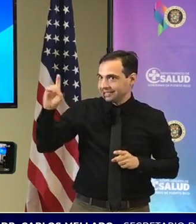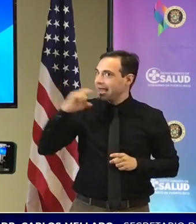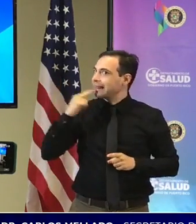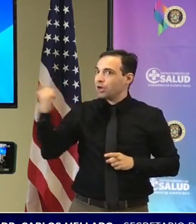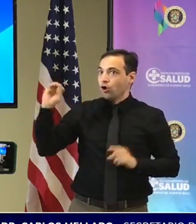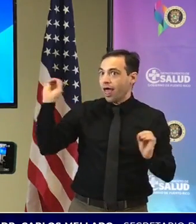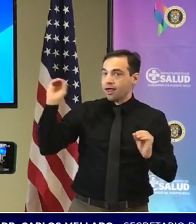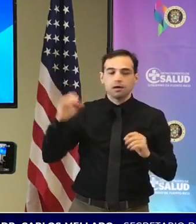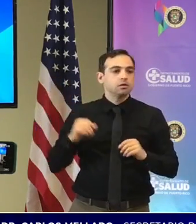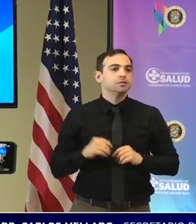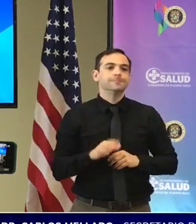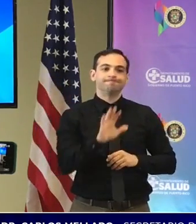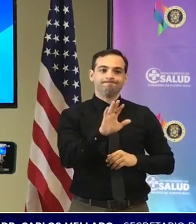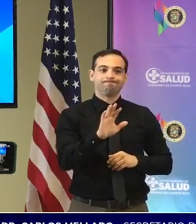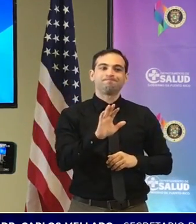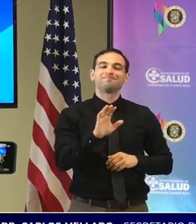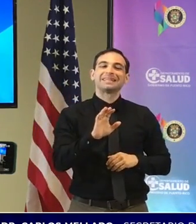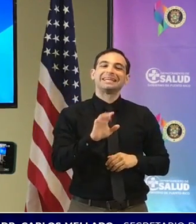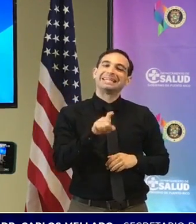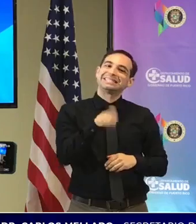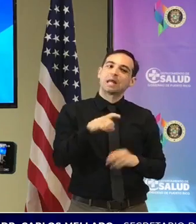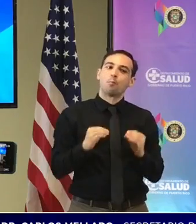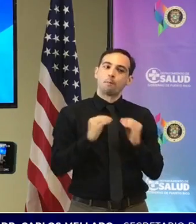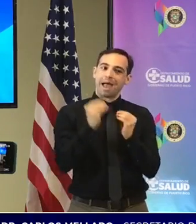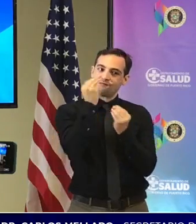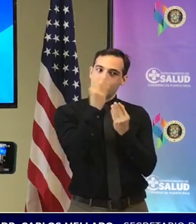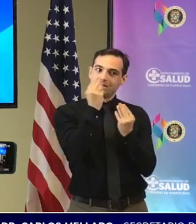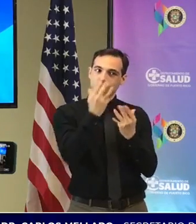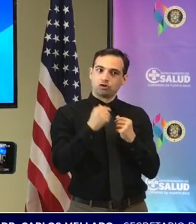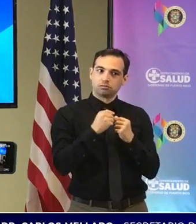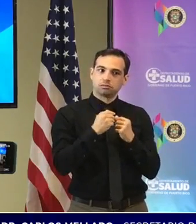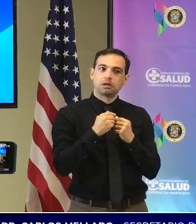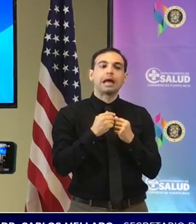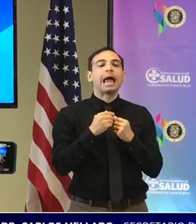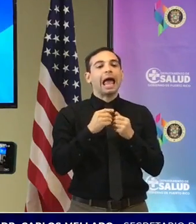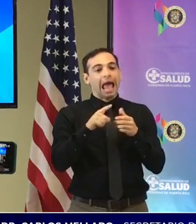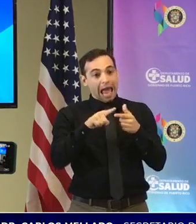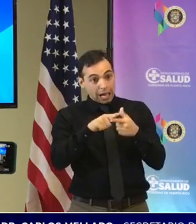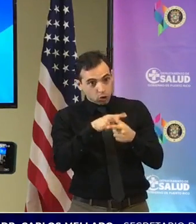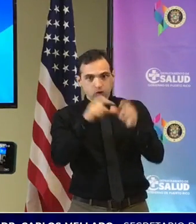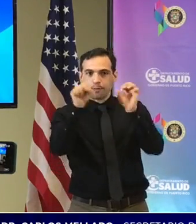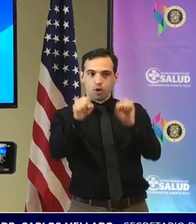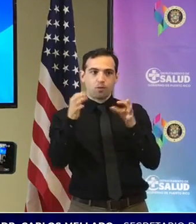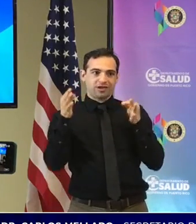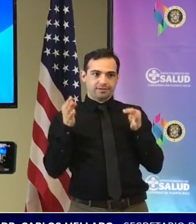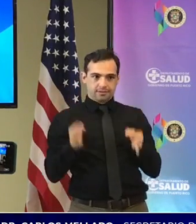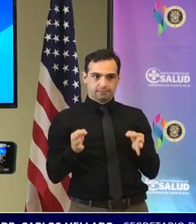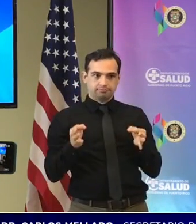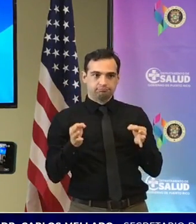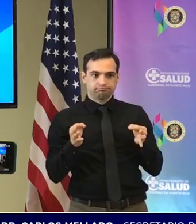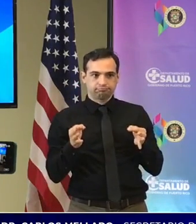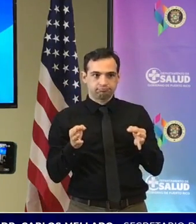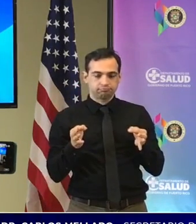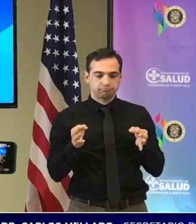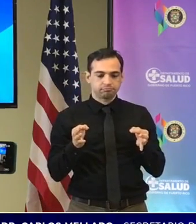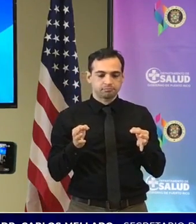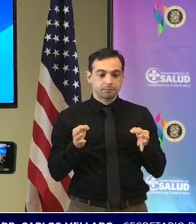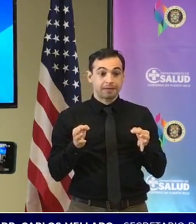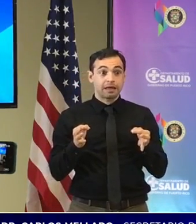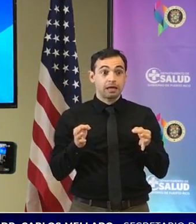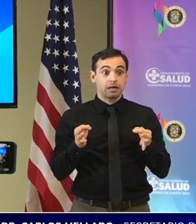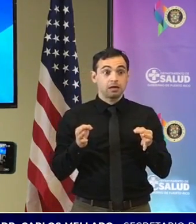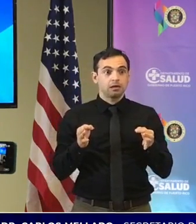lo pudiéramos establecer lo que necesitamos es tener más data necesitamos tener más data científica que ciertamente pues la tercera dosis que